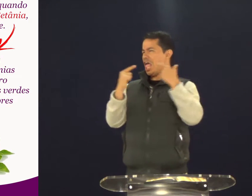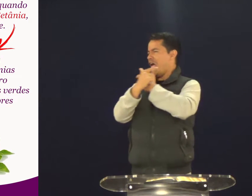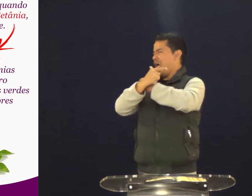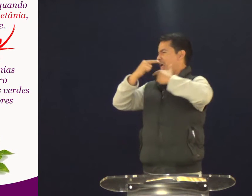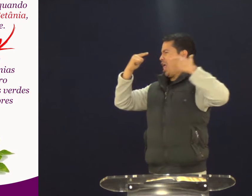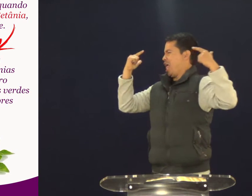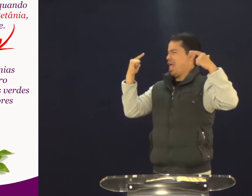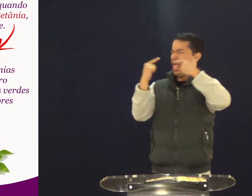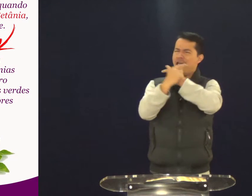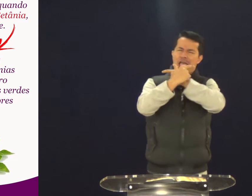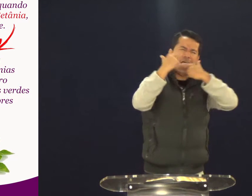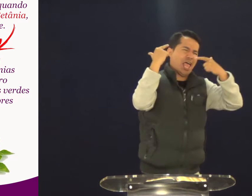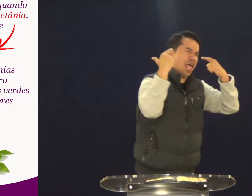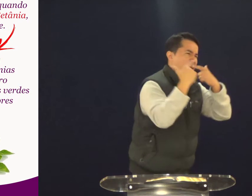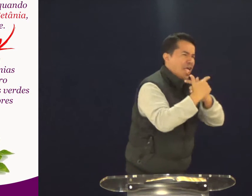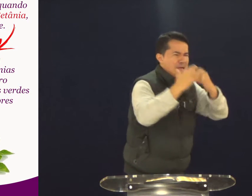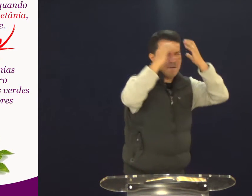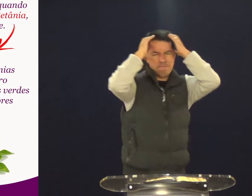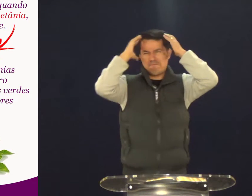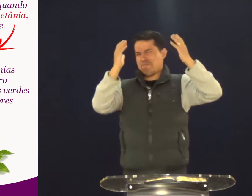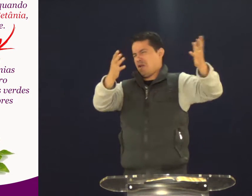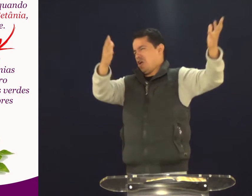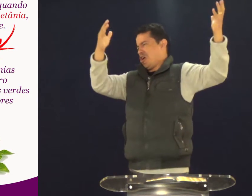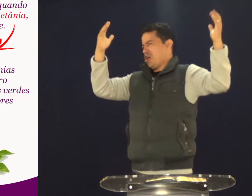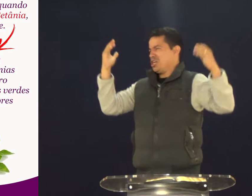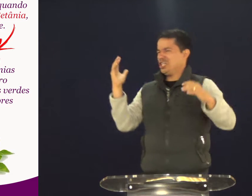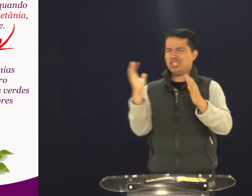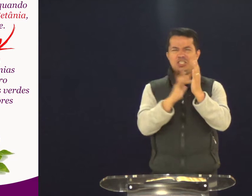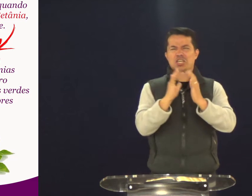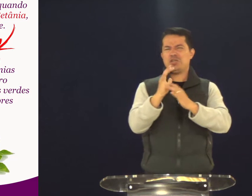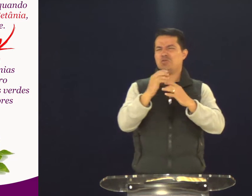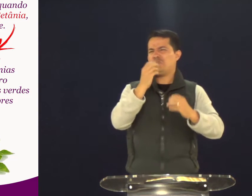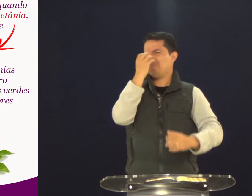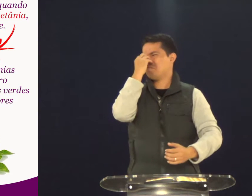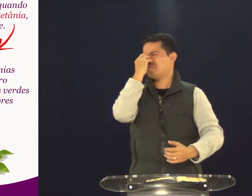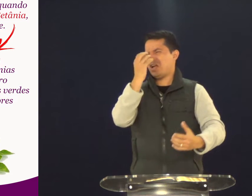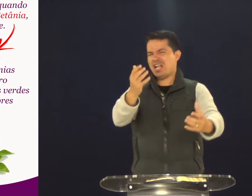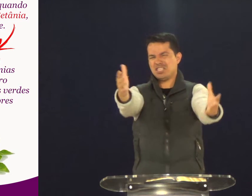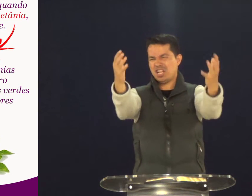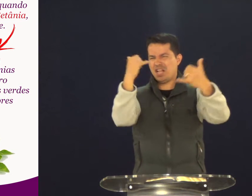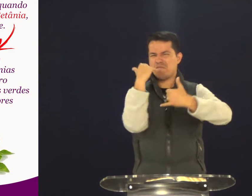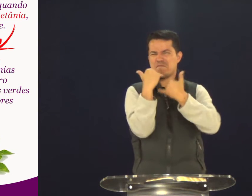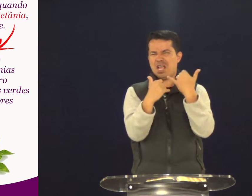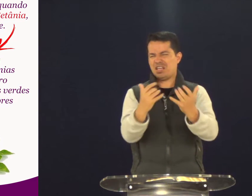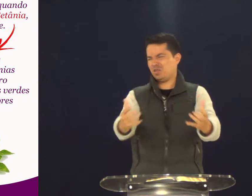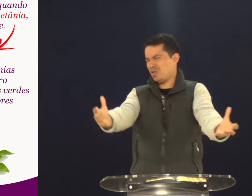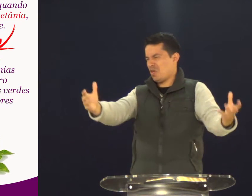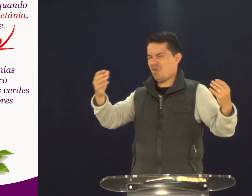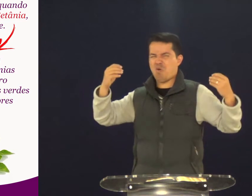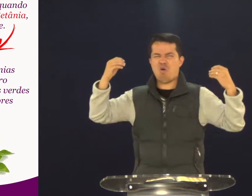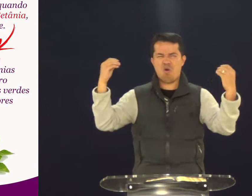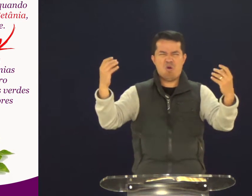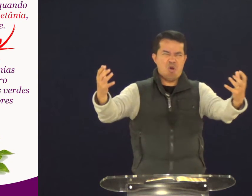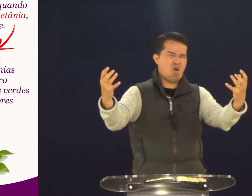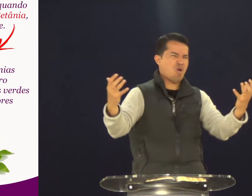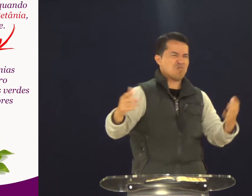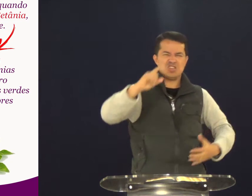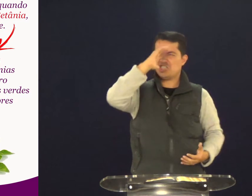Ele falou corajosamente. Lázaro, venha. E as pessoas, como assim? Que bobagem. O homem já